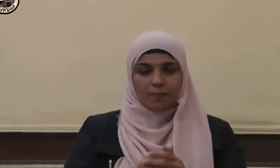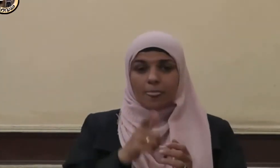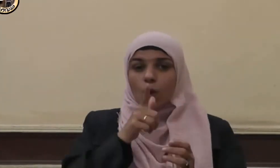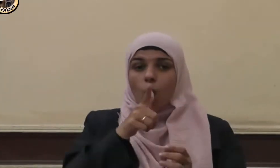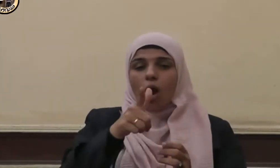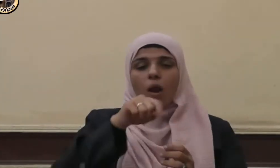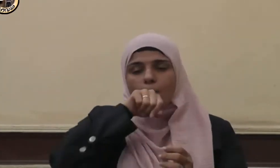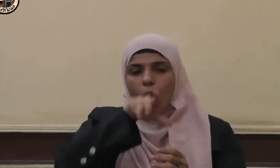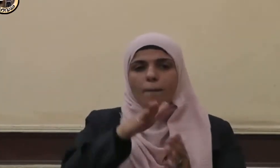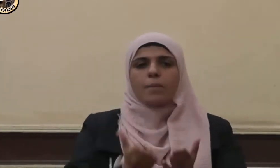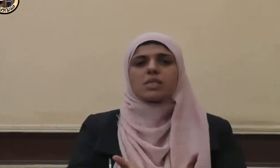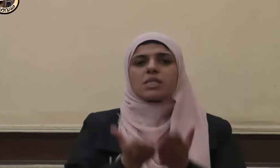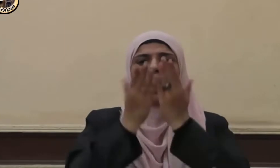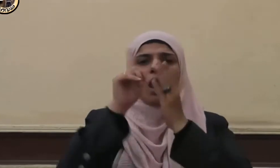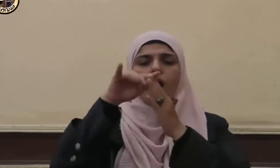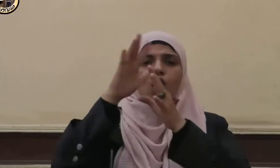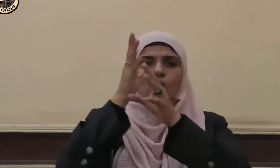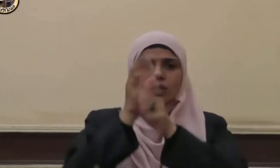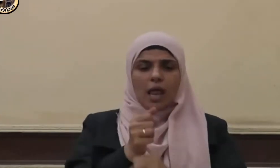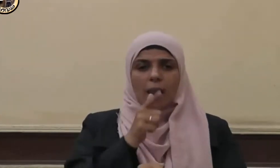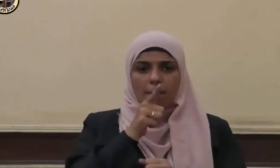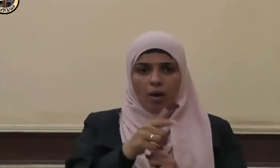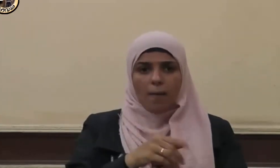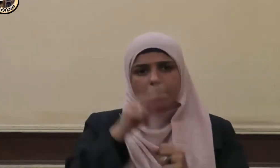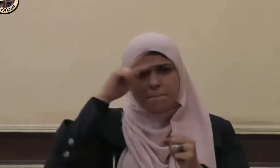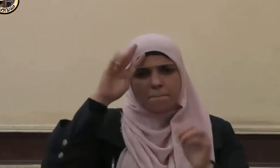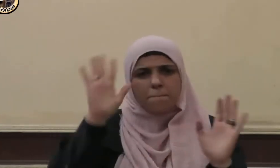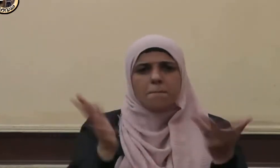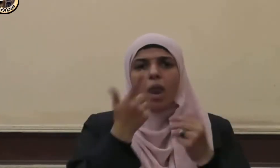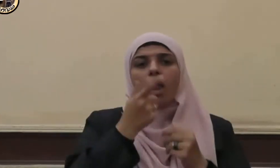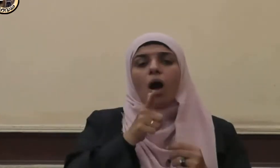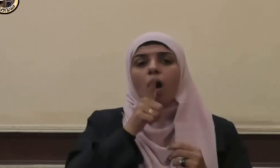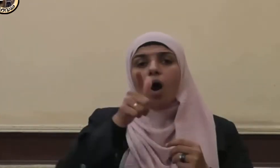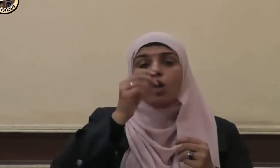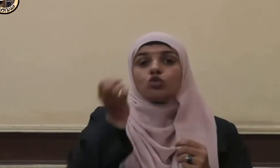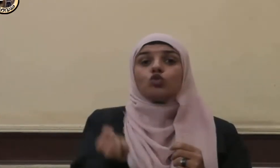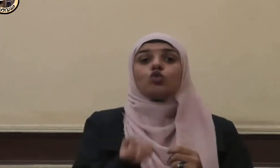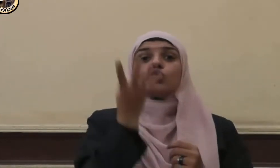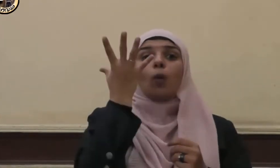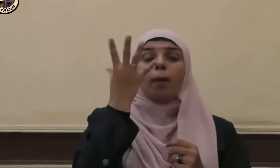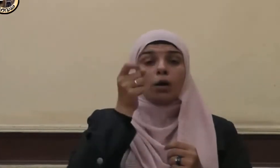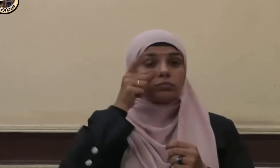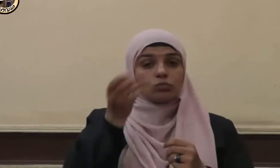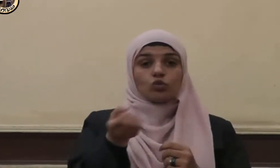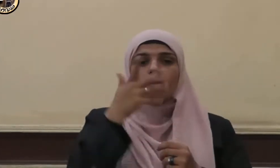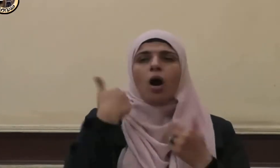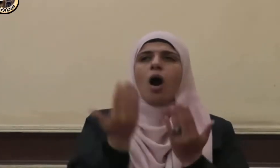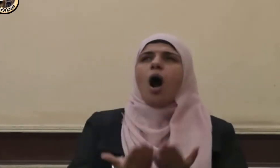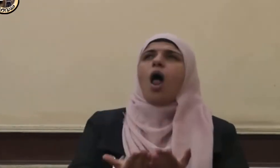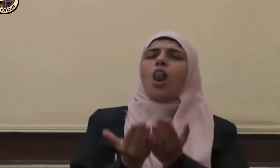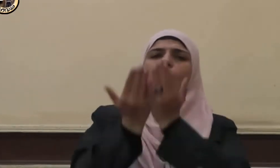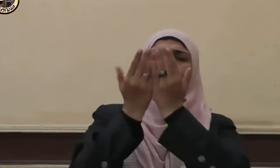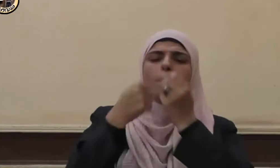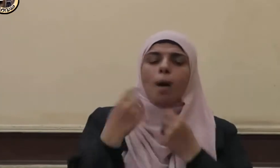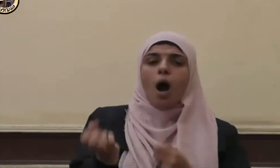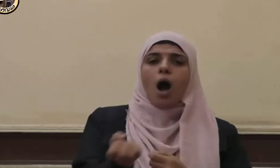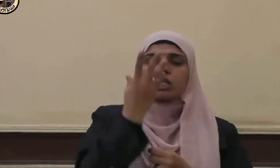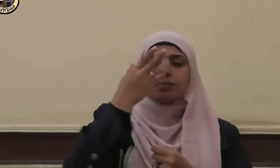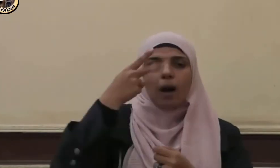صلى الله عليه وسلم من قال حين يصبح اللهم ما أصبح بي من نعمة أو